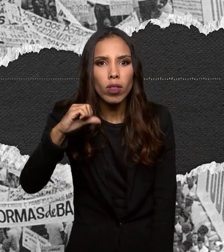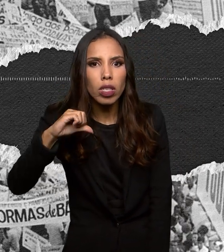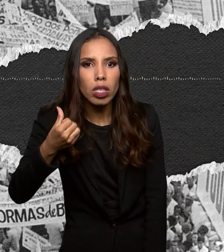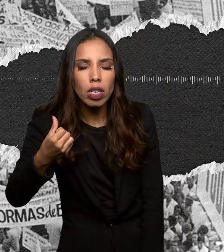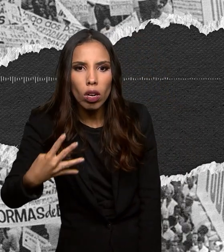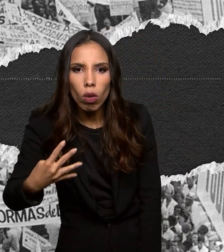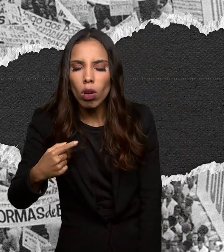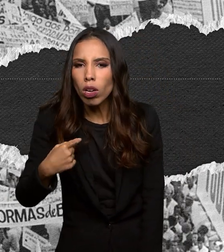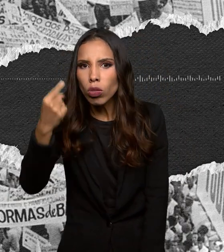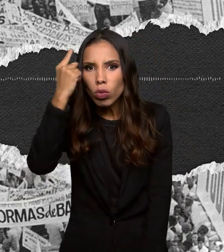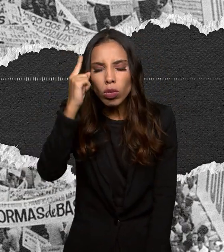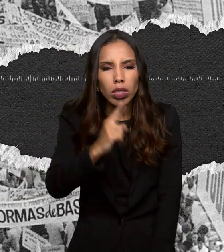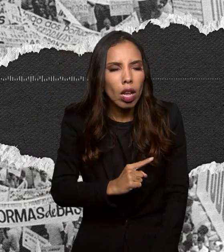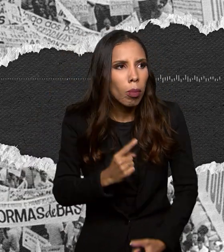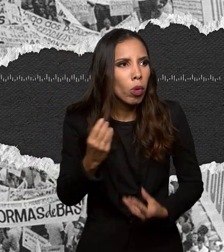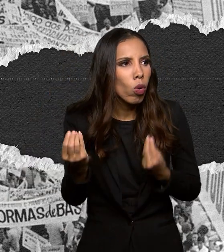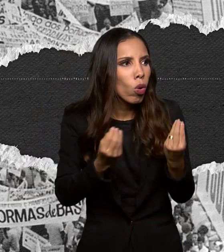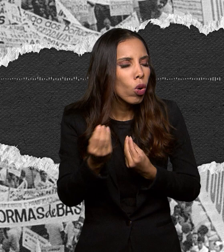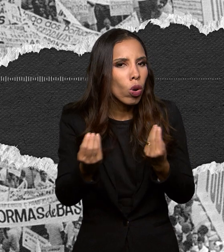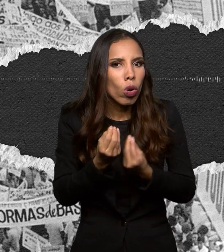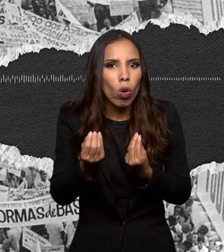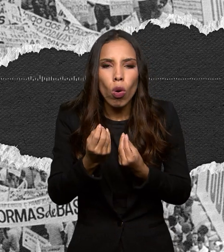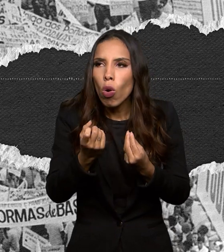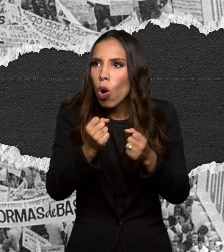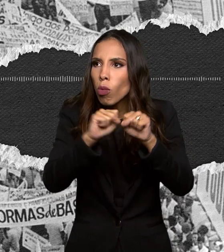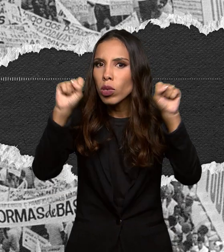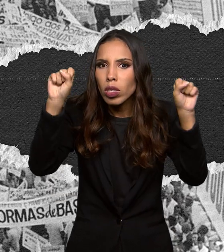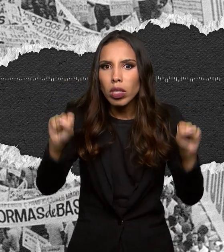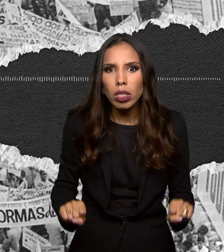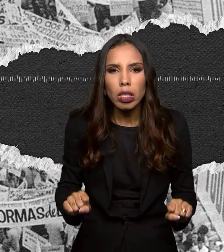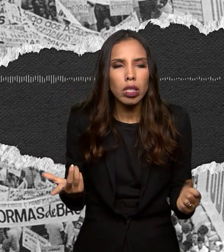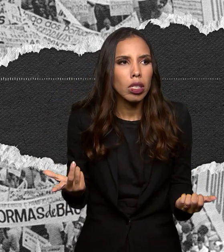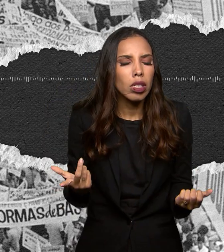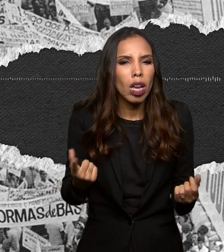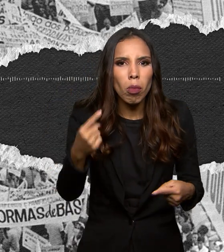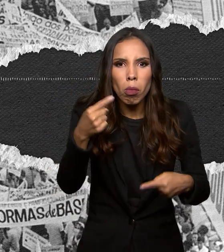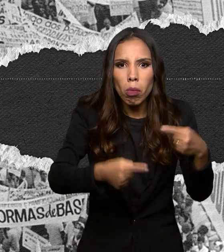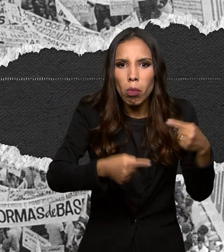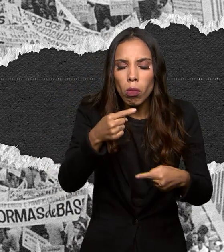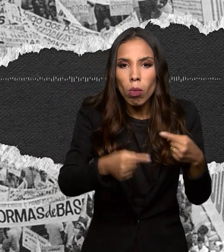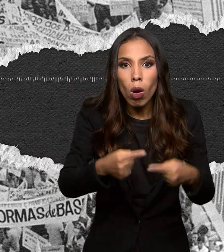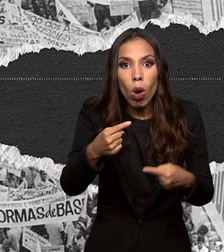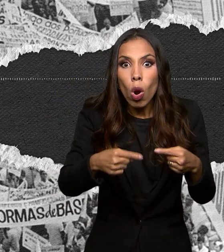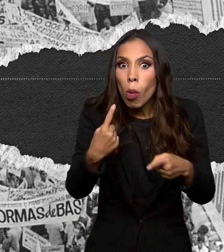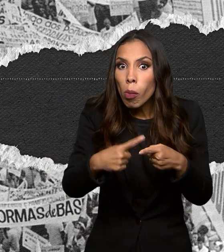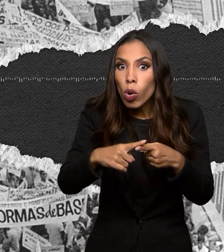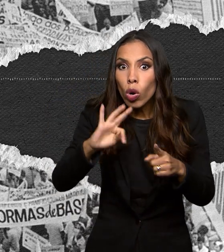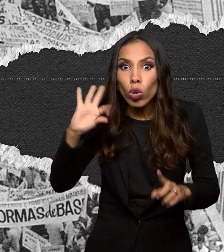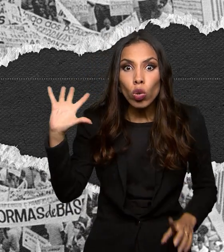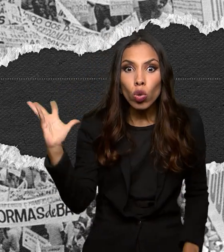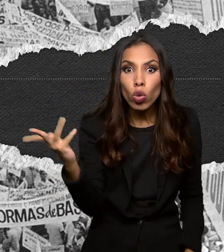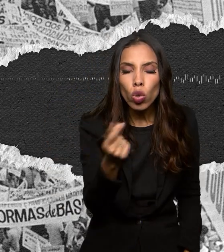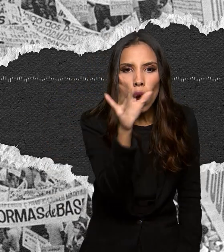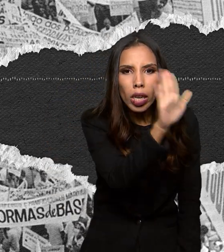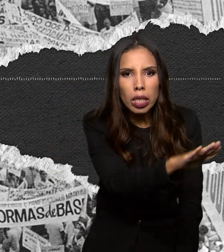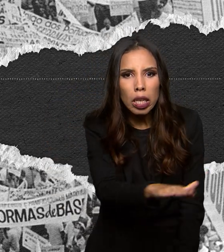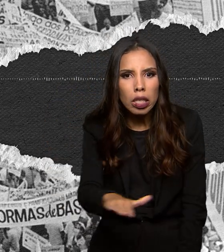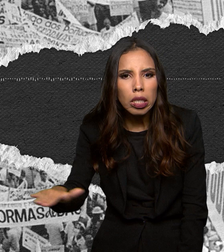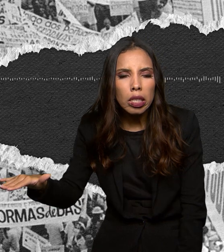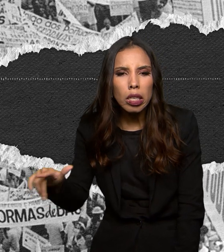proximidade com o sistema político dos bolcheviques. Isso era pregado para todas as crianças e um dia se eu falei para ela